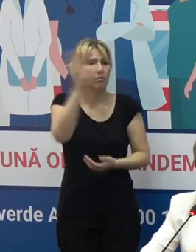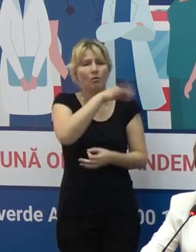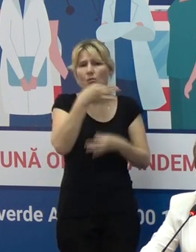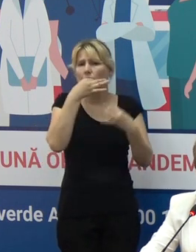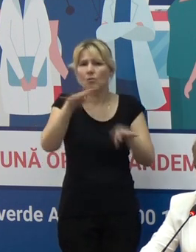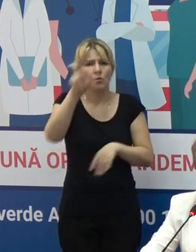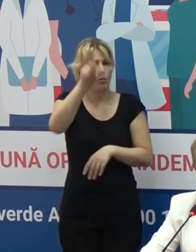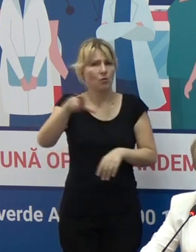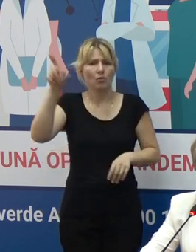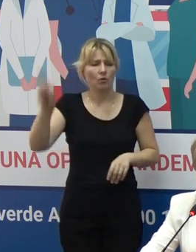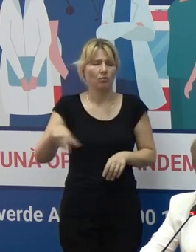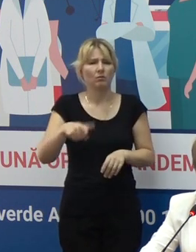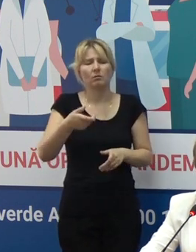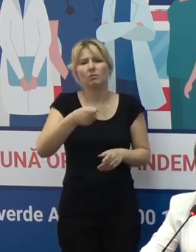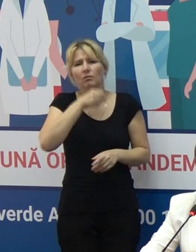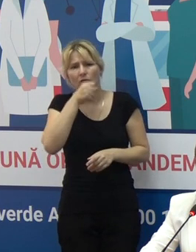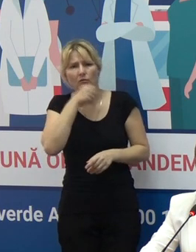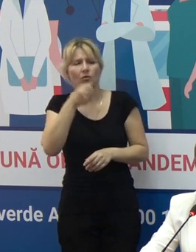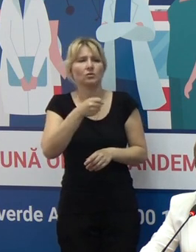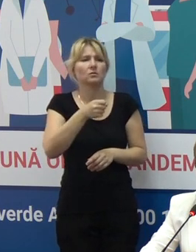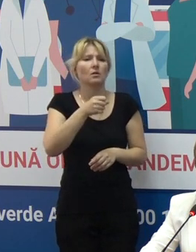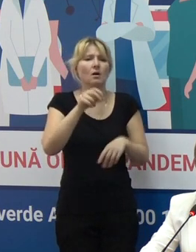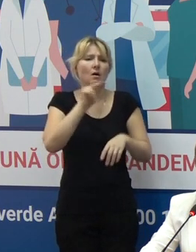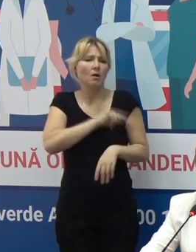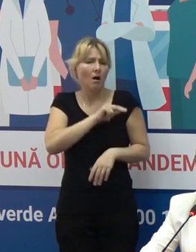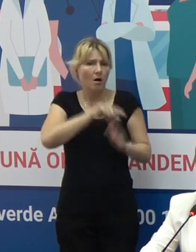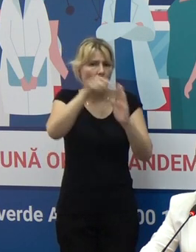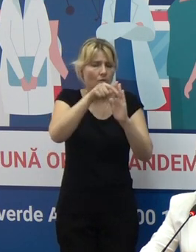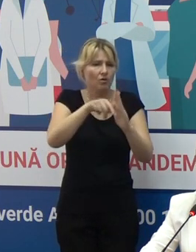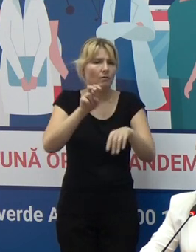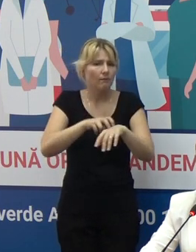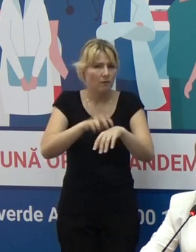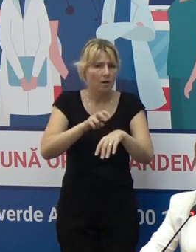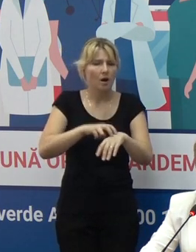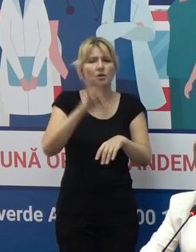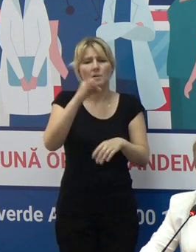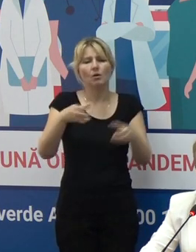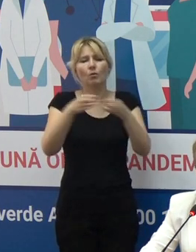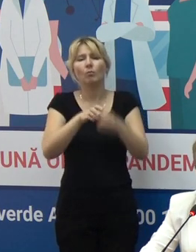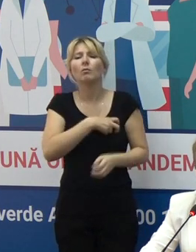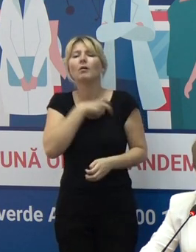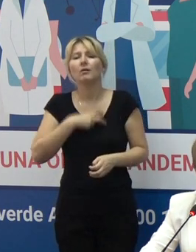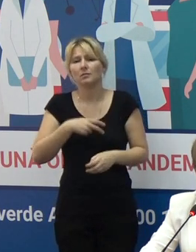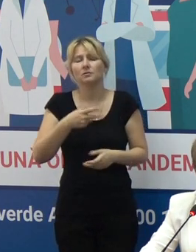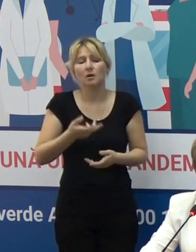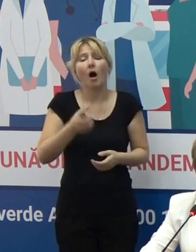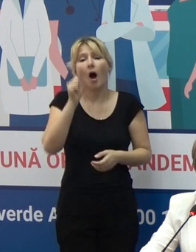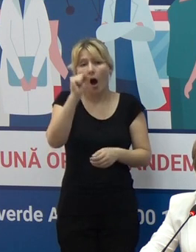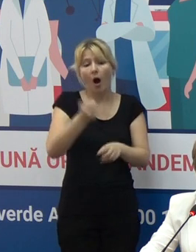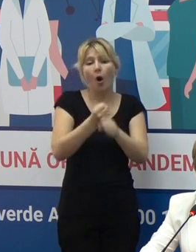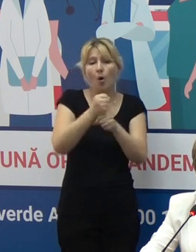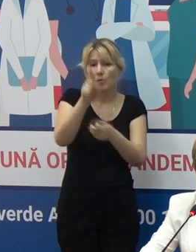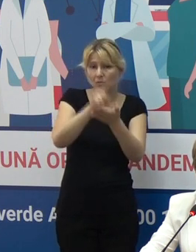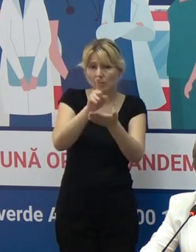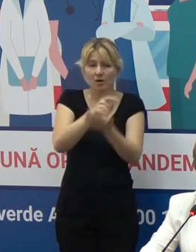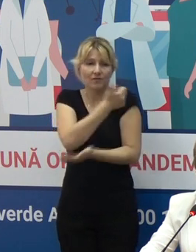elegibile, cum sunt lucrătorii medicali și alte persoane în grup de risc. Iar vaccinarea obligatorie